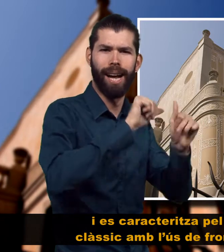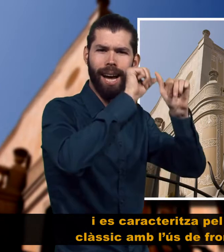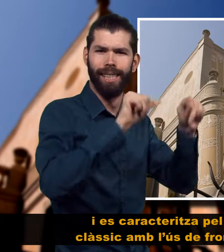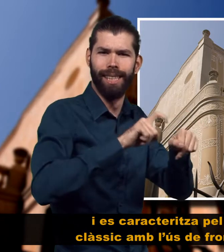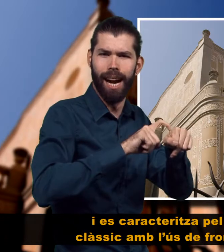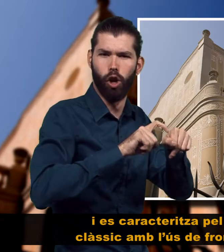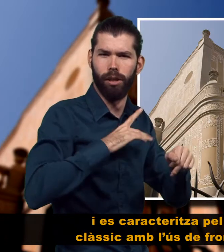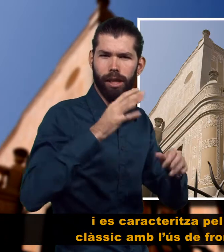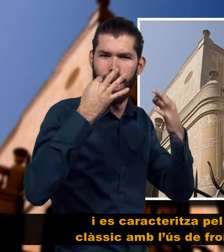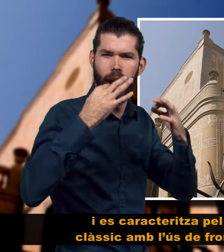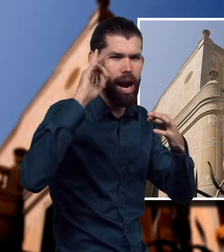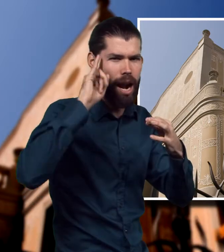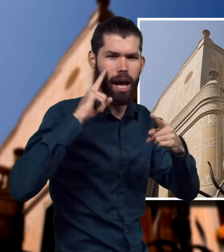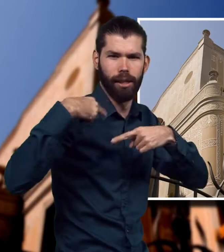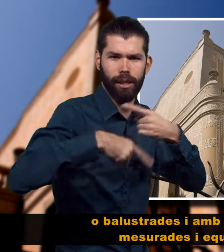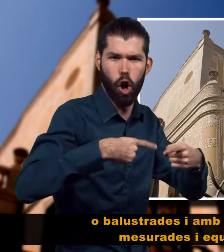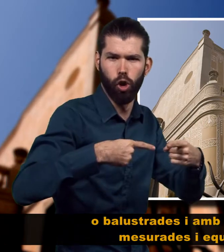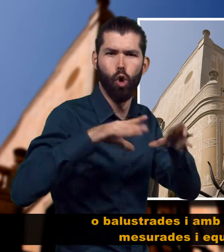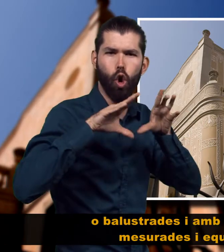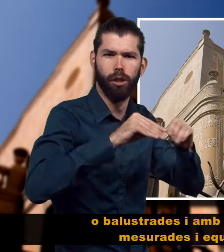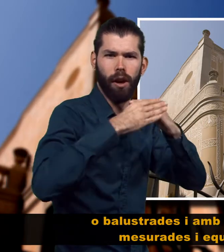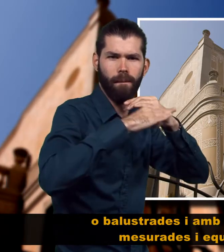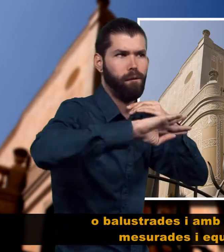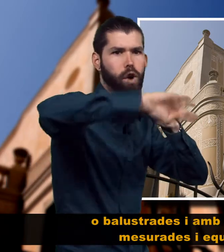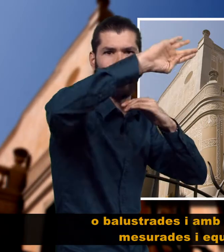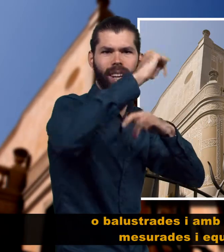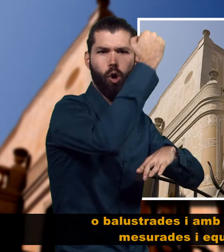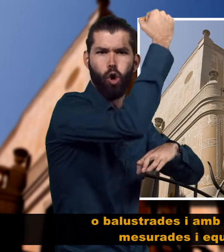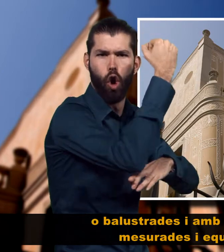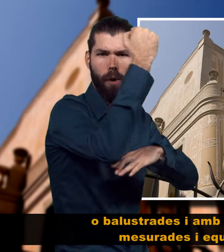frontons, columnes o balaustrades i amb composicions mesurades i equilibrades.